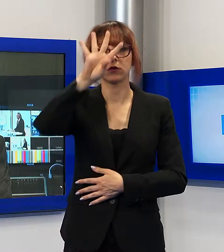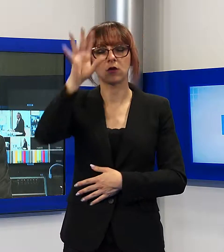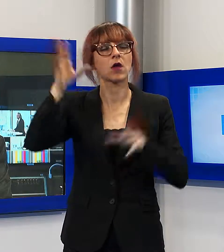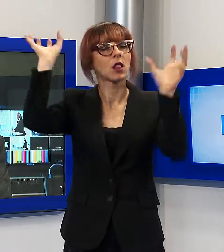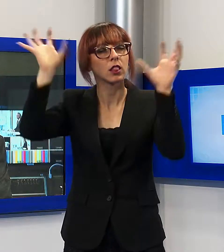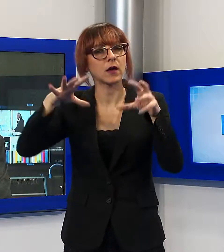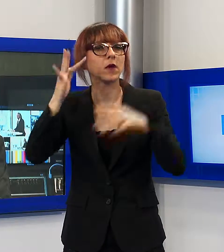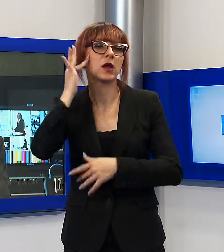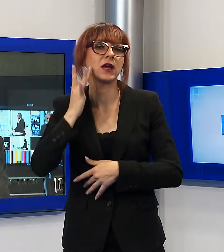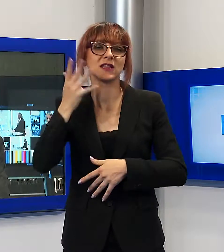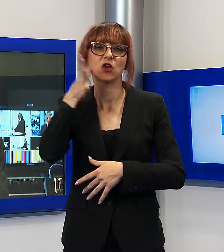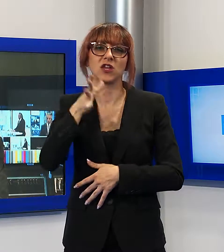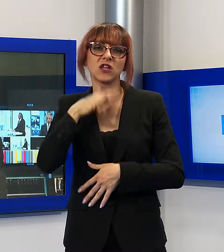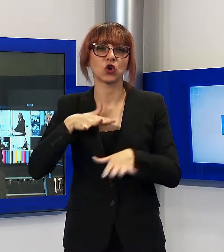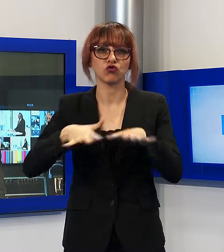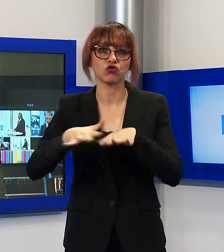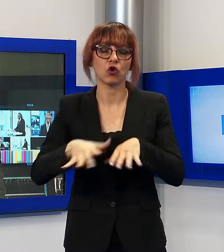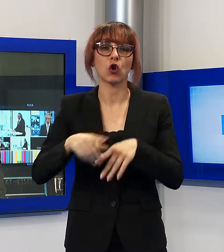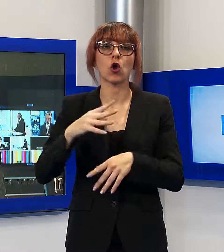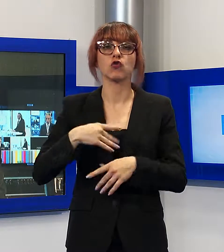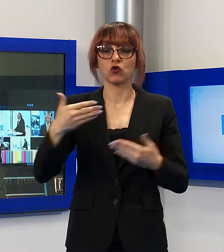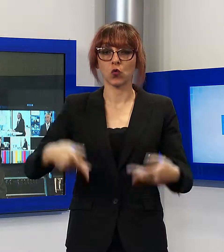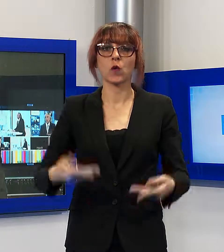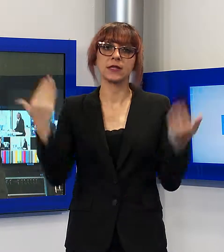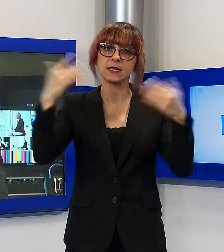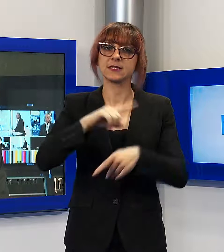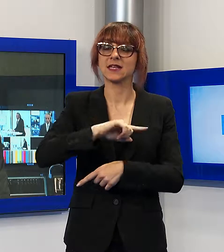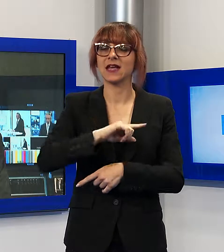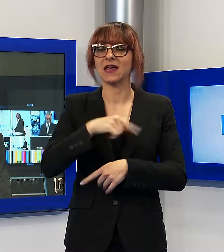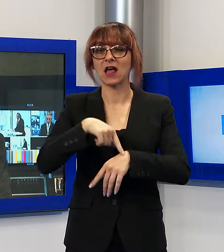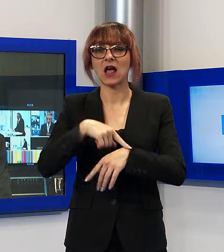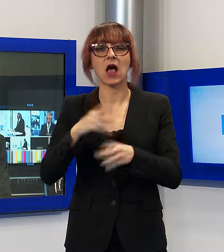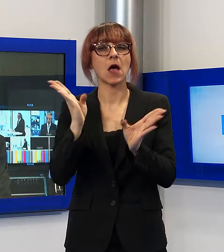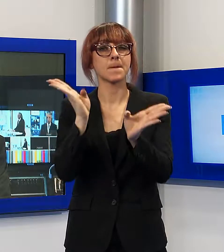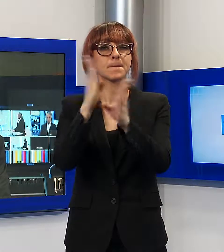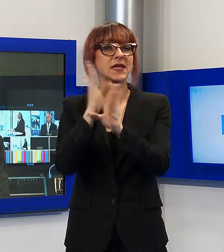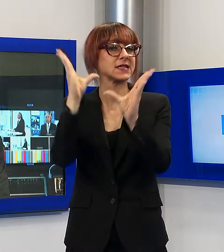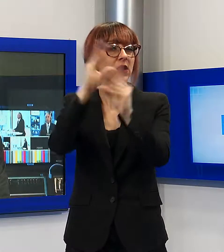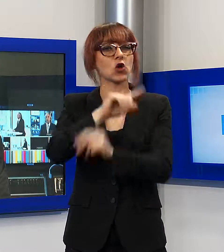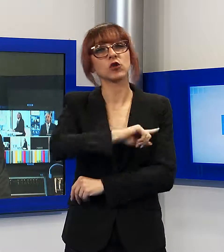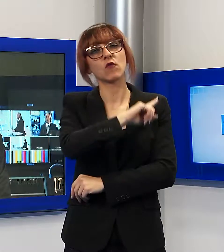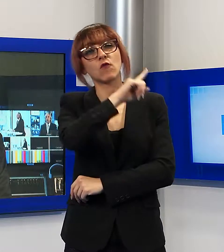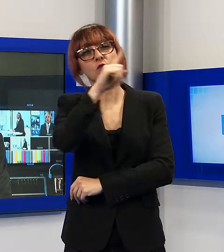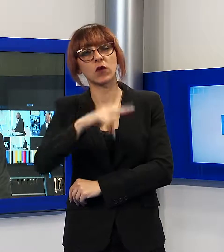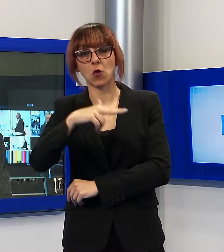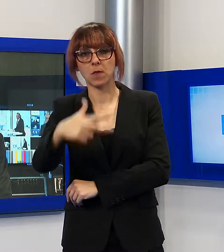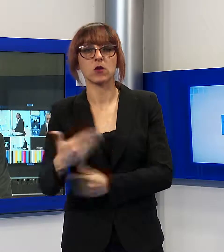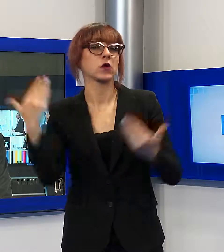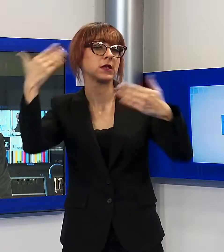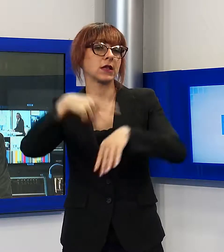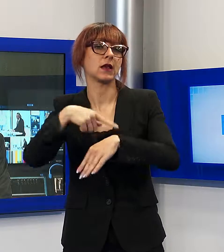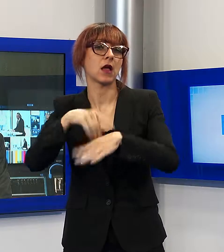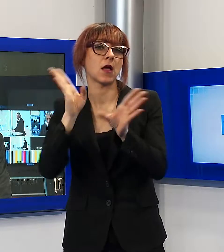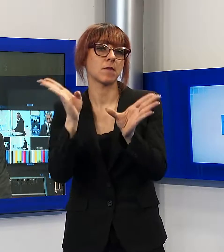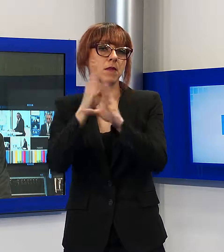idrogeologico che va dalla mezzanotte di martedì 12 giugno alla stessa ora di mercoledì 13. I temporali potranno essere anche di forte intensità